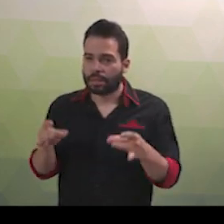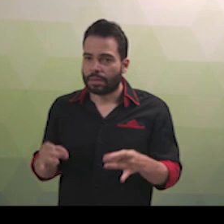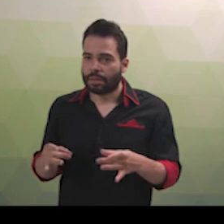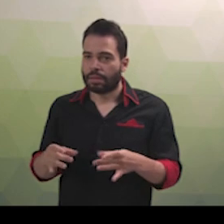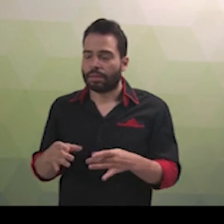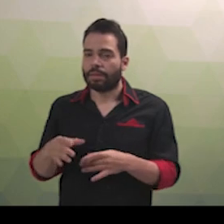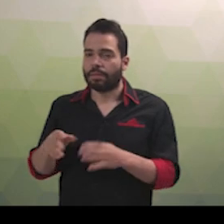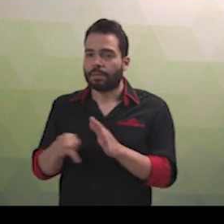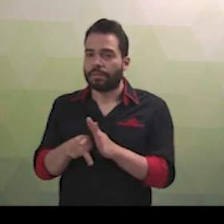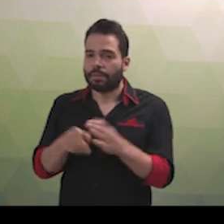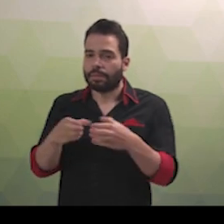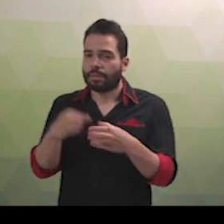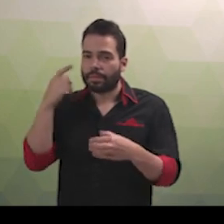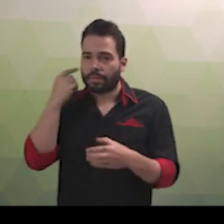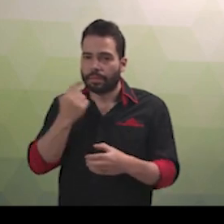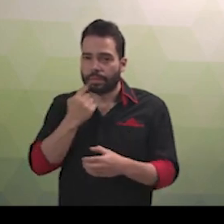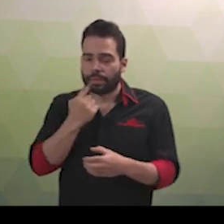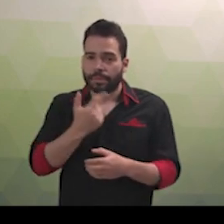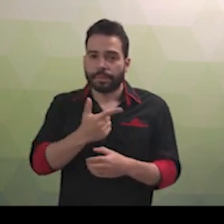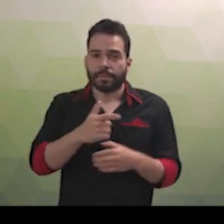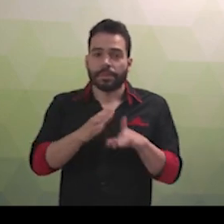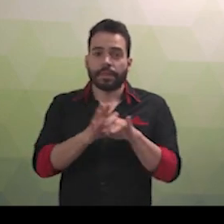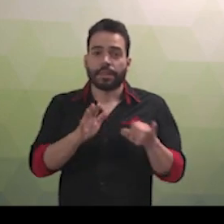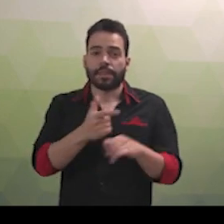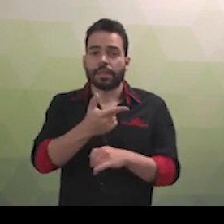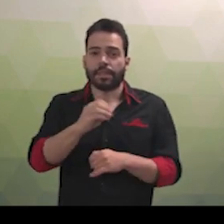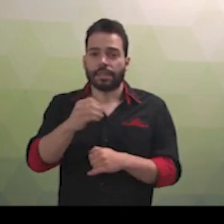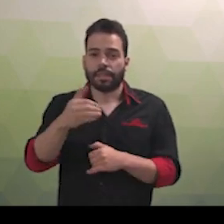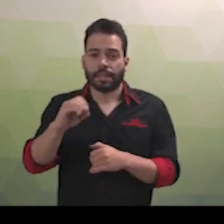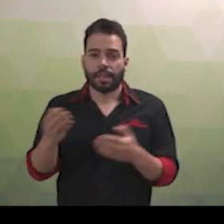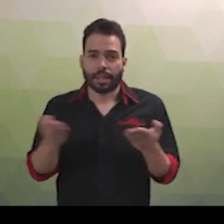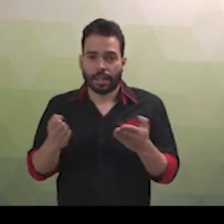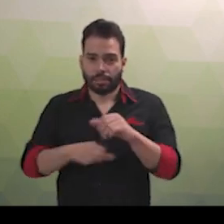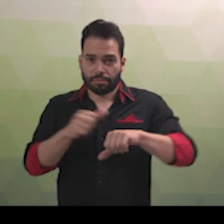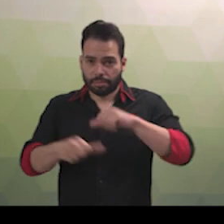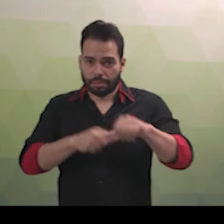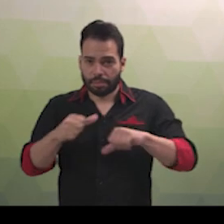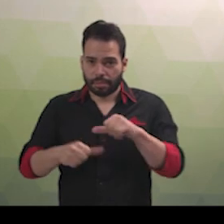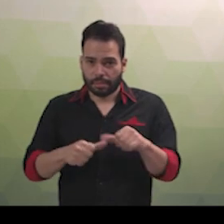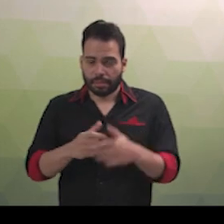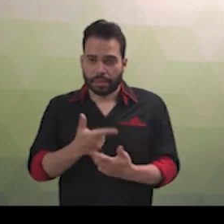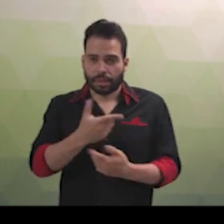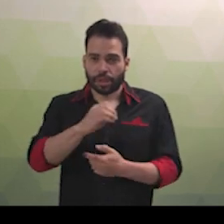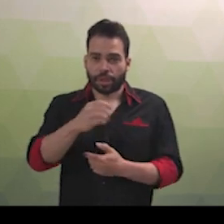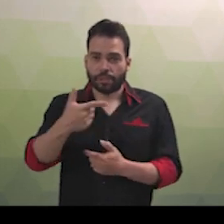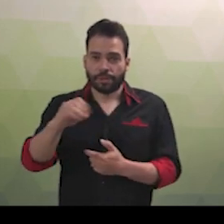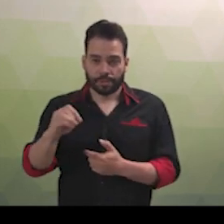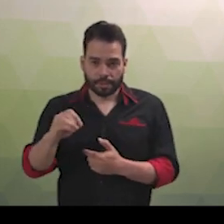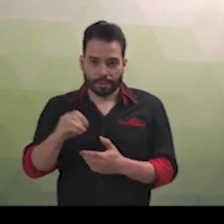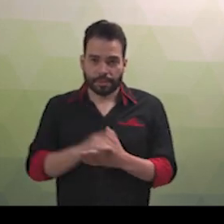atualização no Congresso Nacional. Em 2020, foram aprovadas na Câmara dos Deputados as mudanças e, nesse